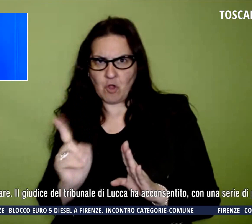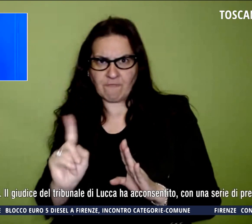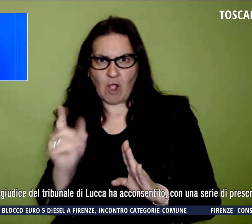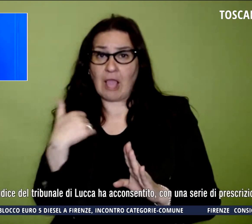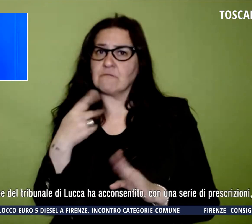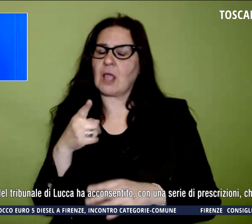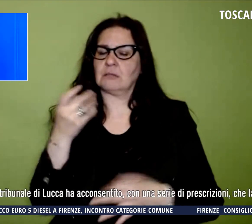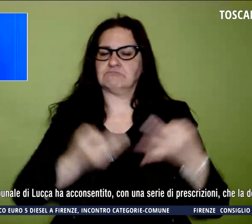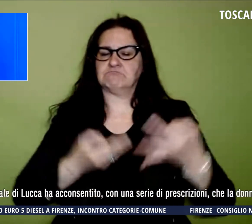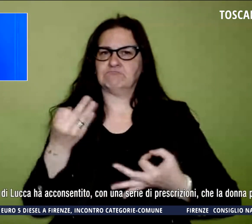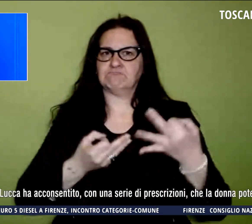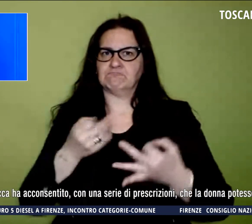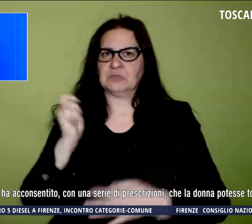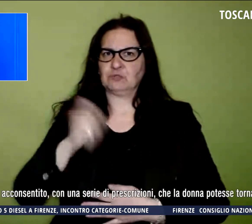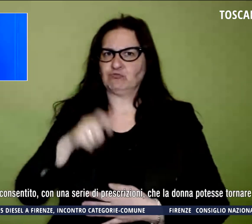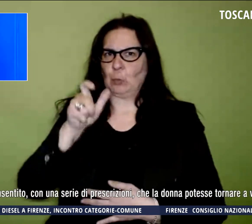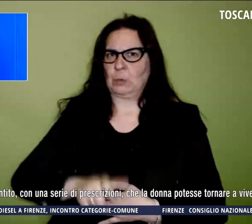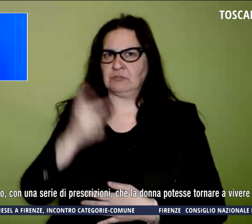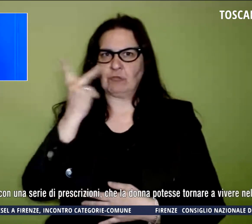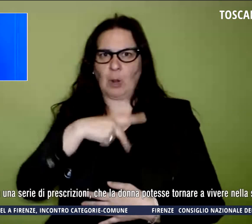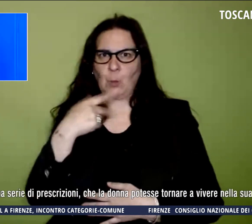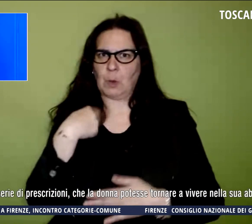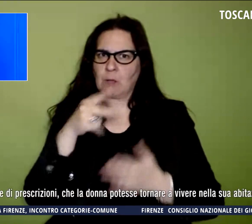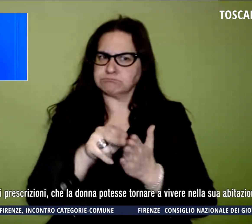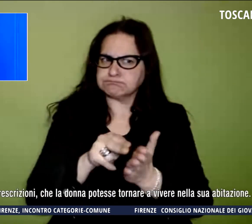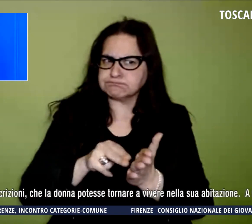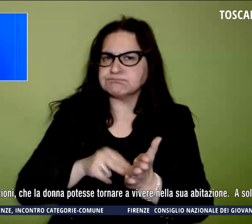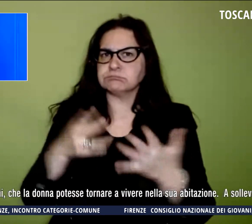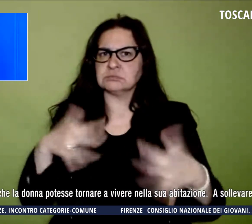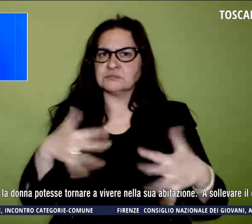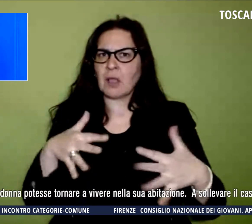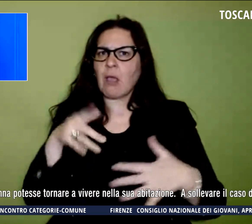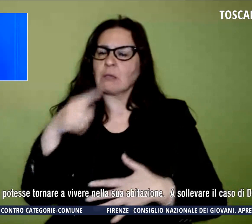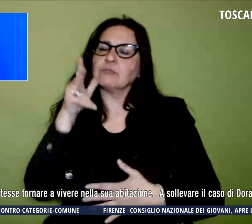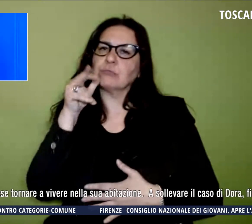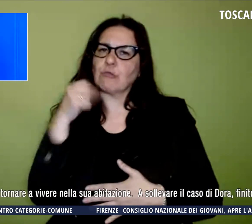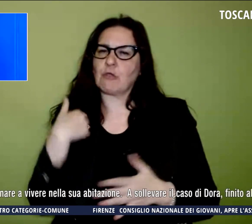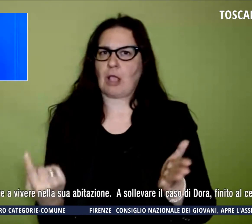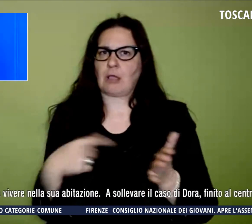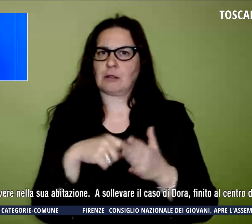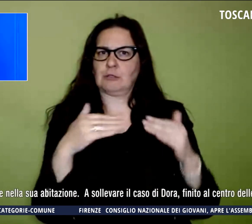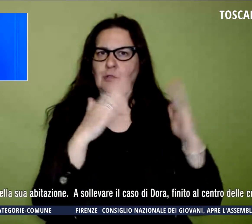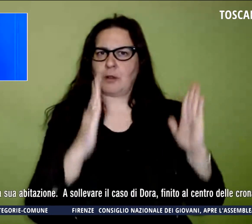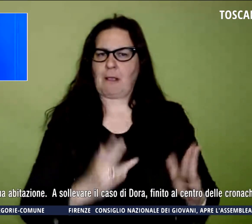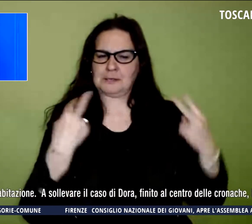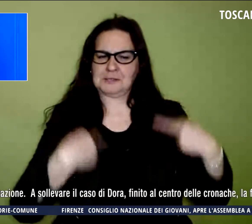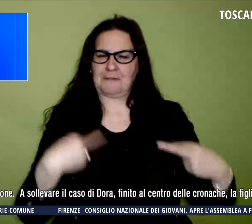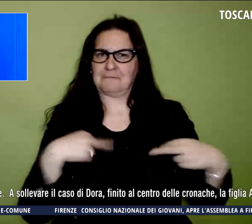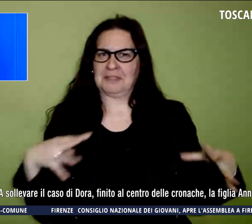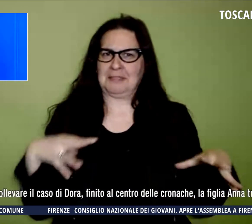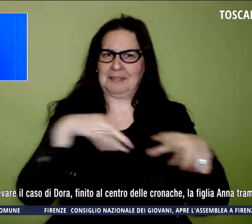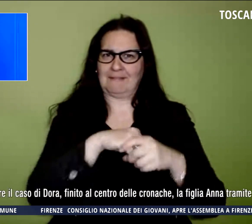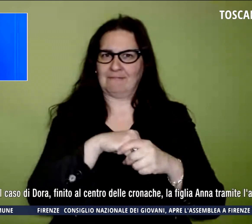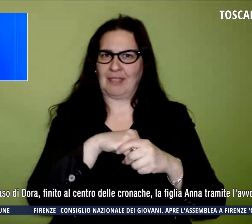consentito, con una serie di prescrizioni, che la donna potesse tornare a vivere nella sua abitazione.